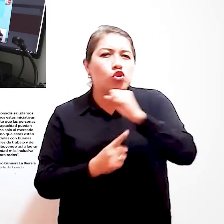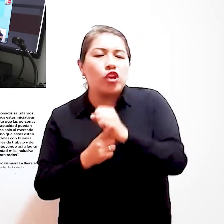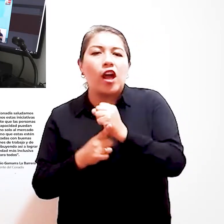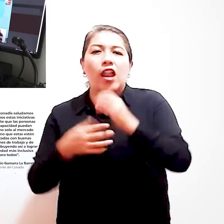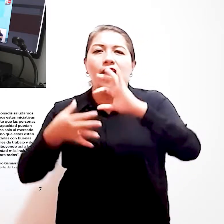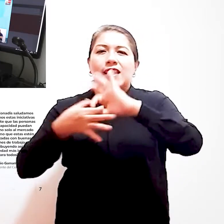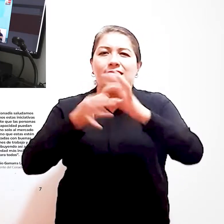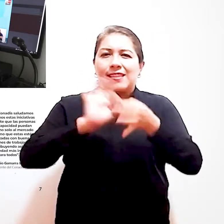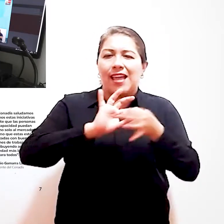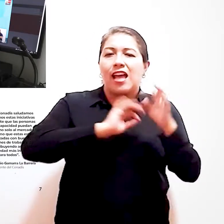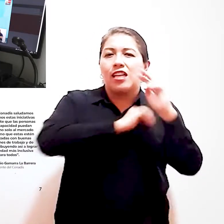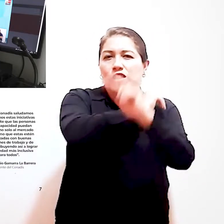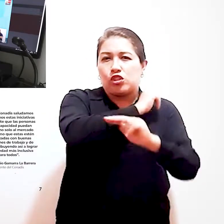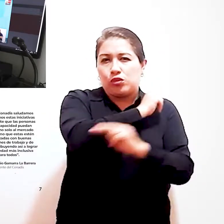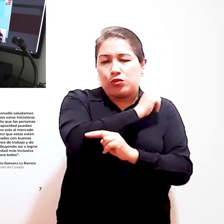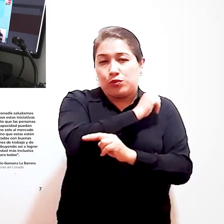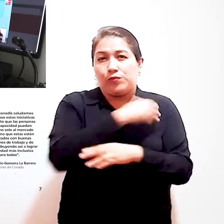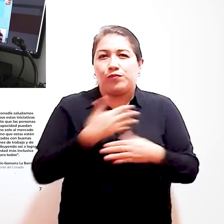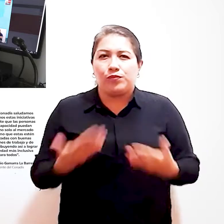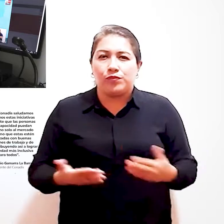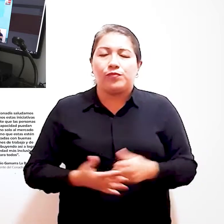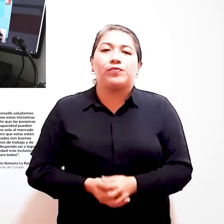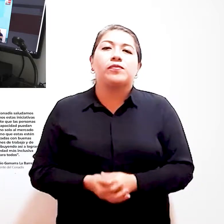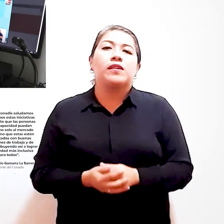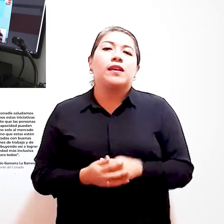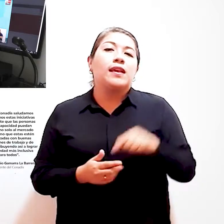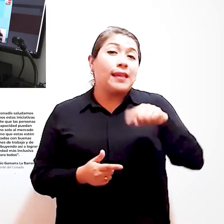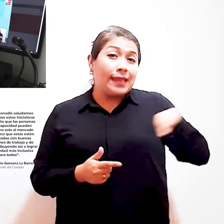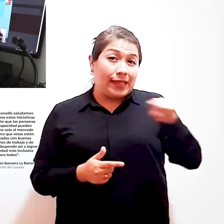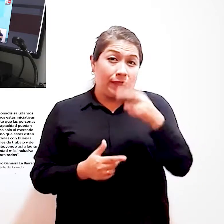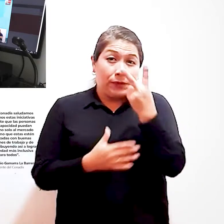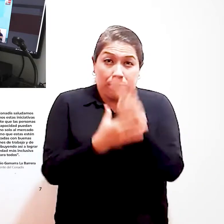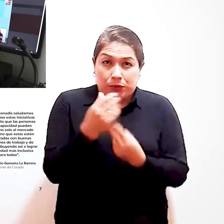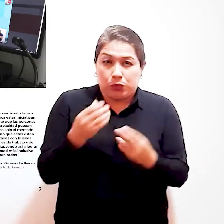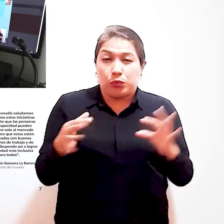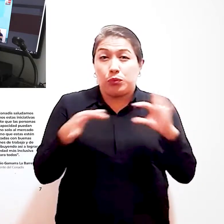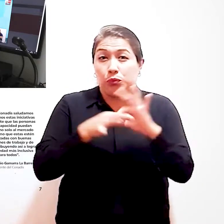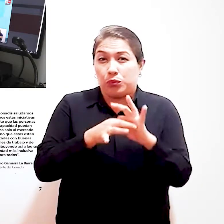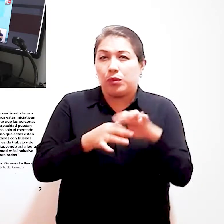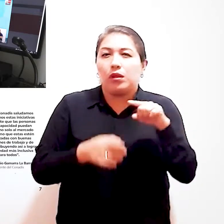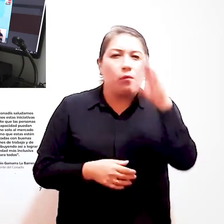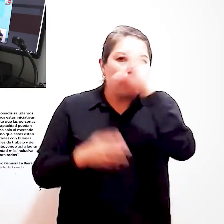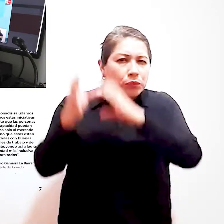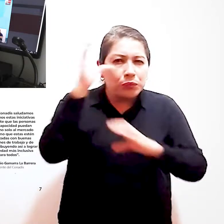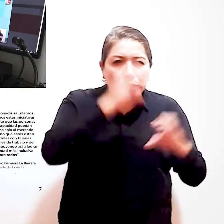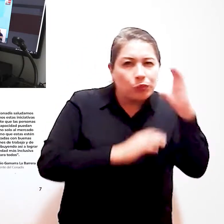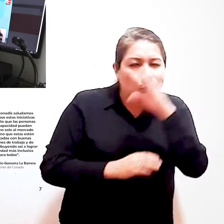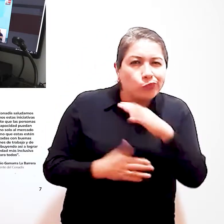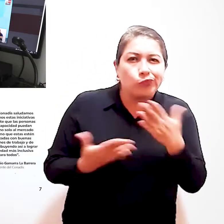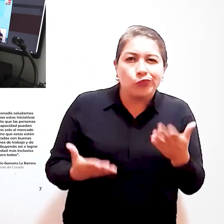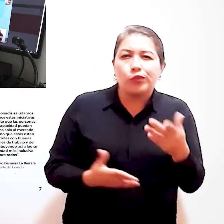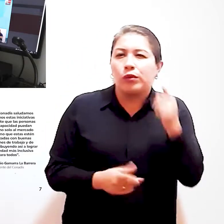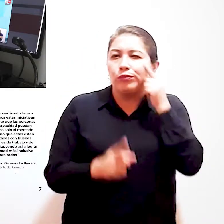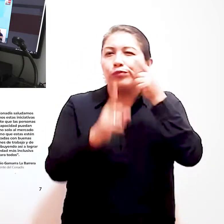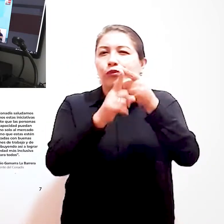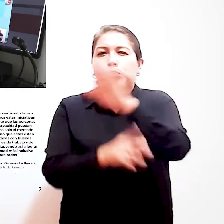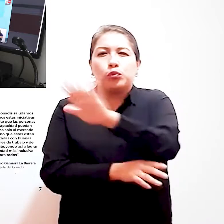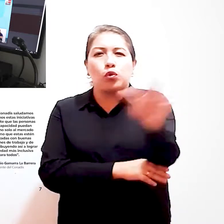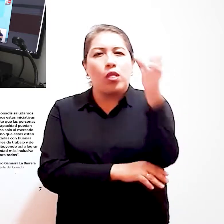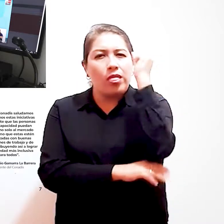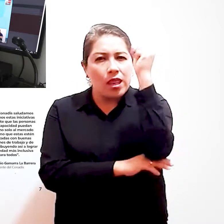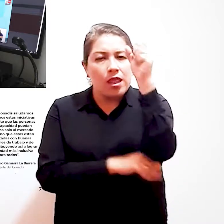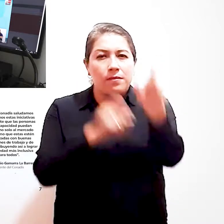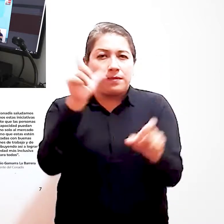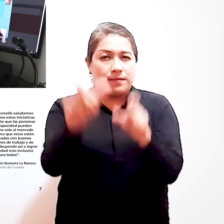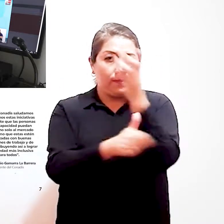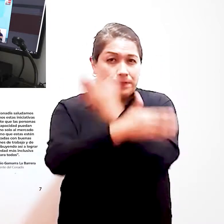Económicos y Sociales de las Naciones Unidas, UNDESA Con ello, se busca dar cumplimiento a lo establecido en la Convención